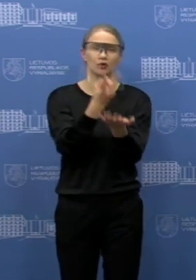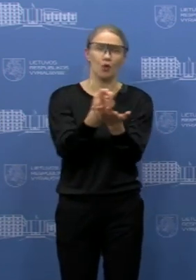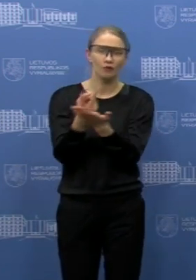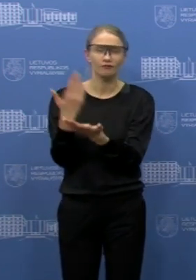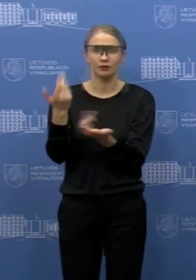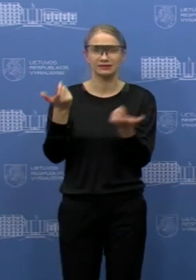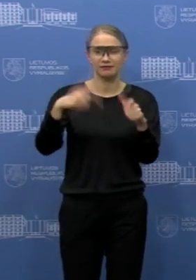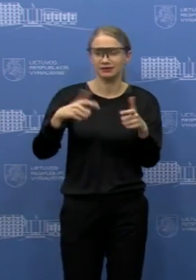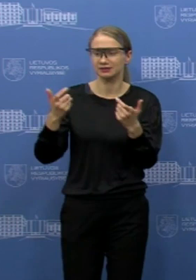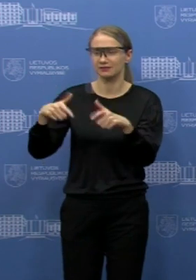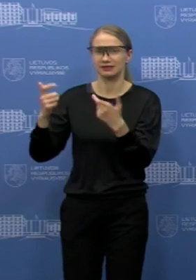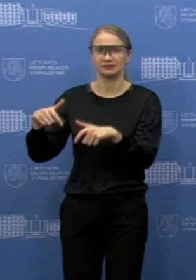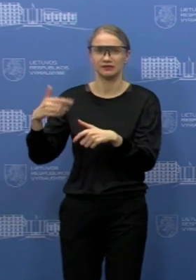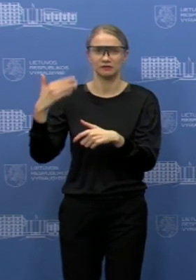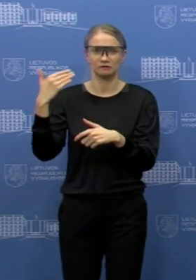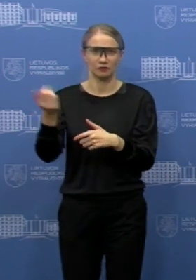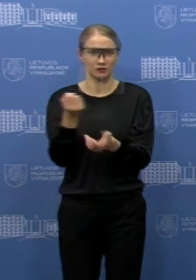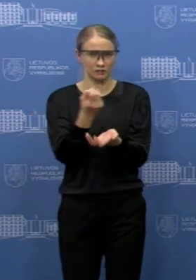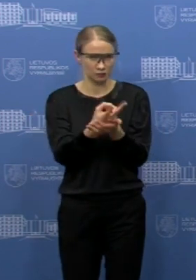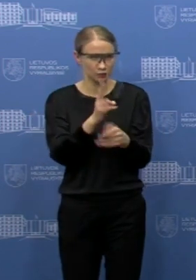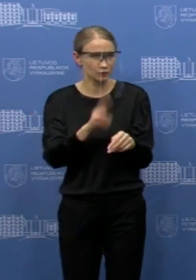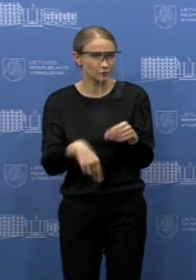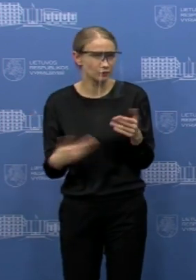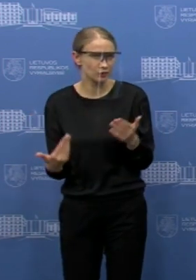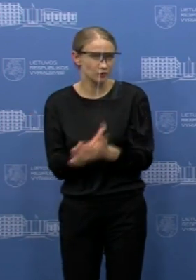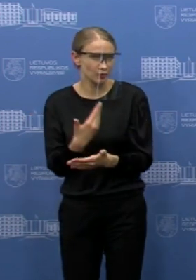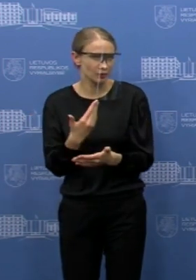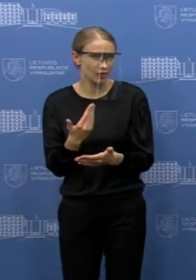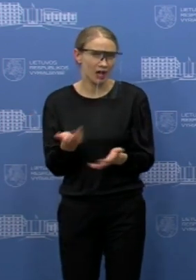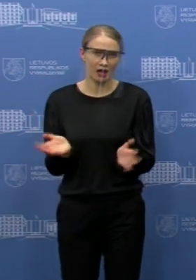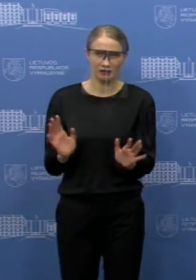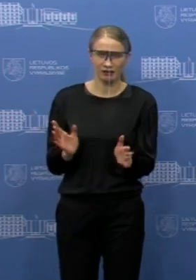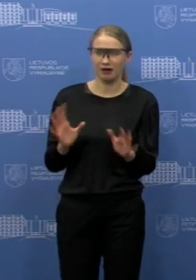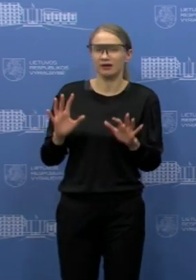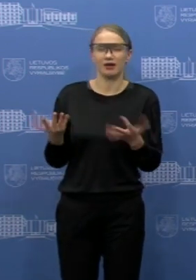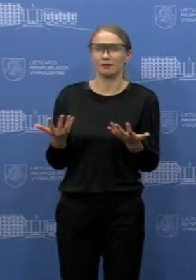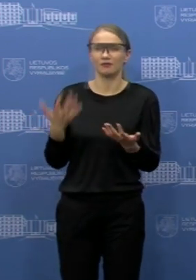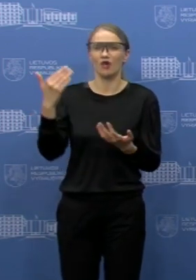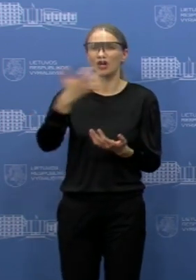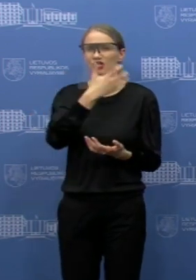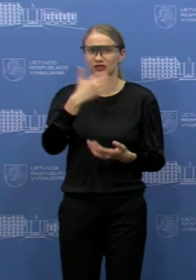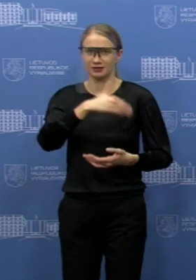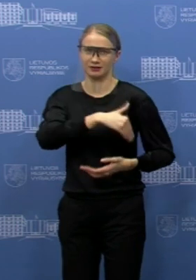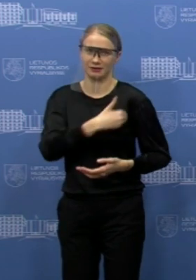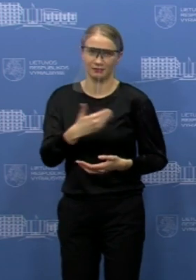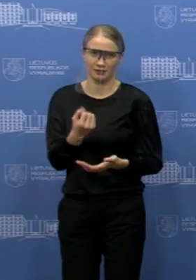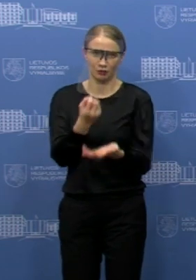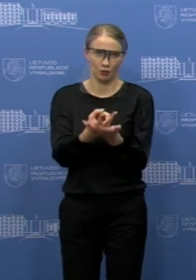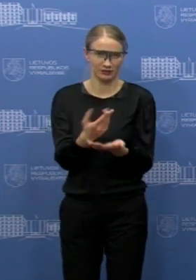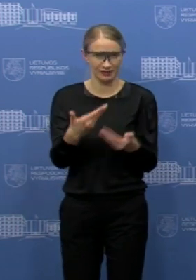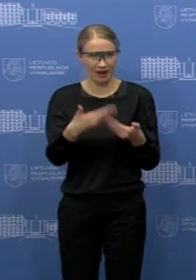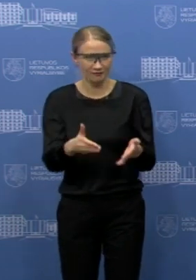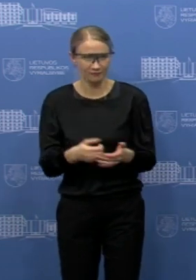savivaldybėse gydimo įsteigos yra, na, net naujusios, kaip suprantu, kai kurios netgi tų karšiavimo klinikų veiklos. Jūsų